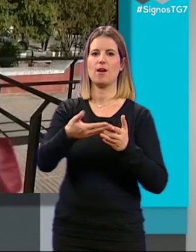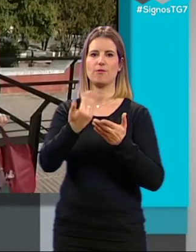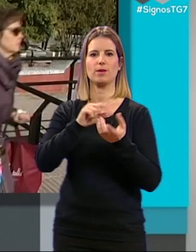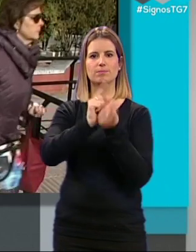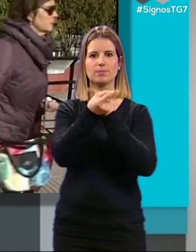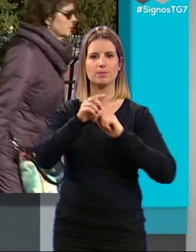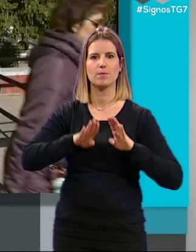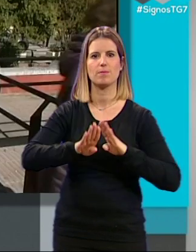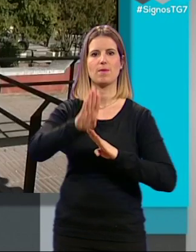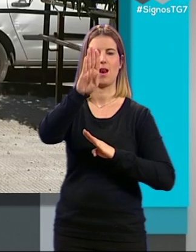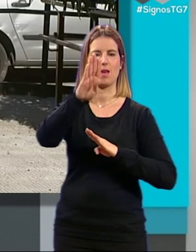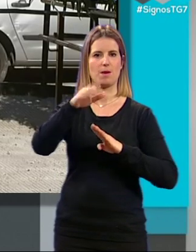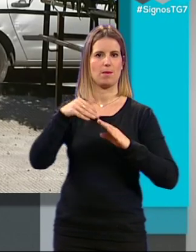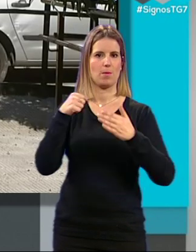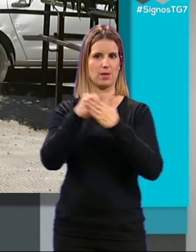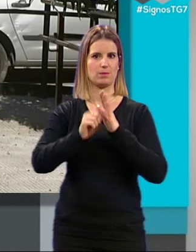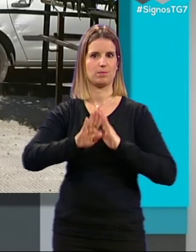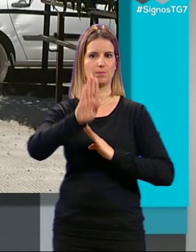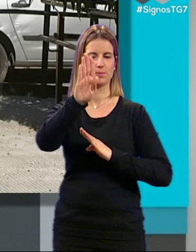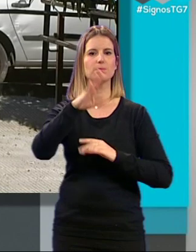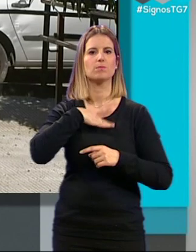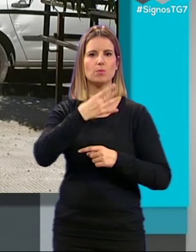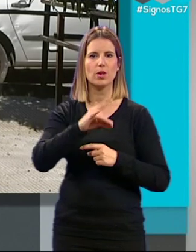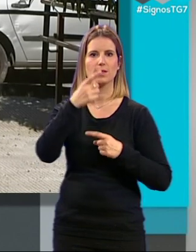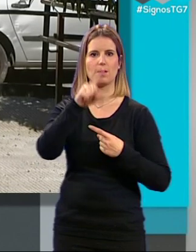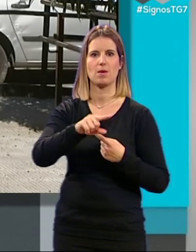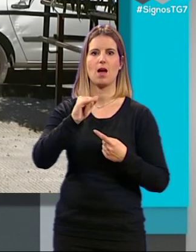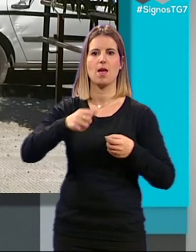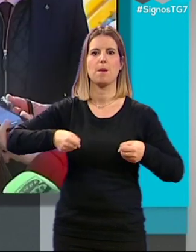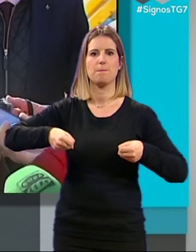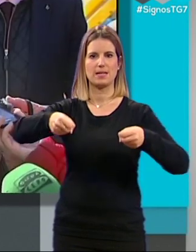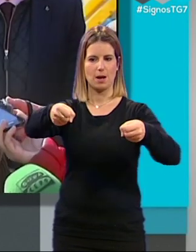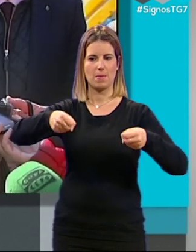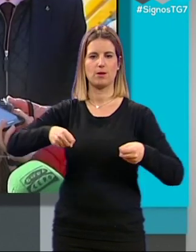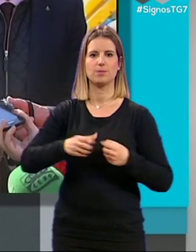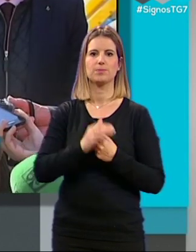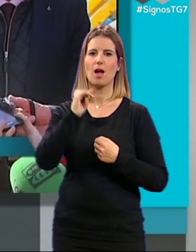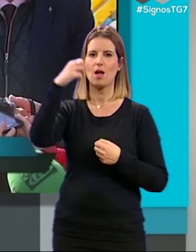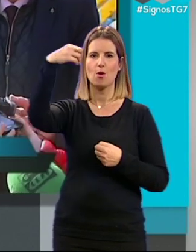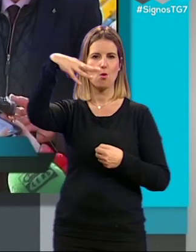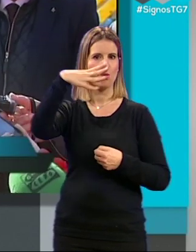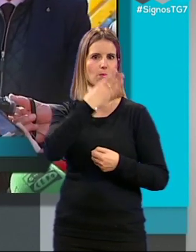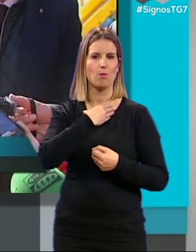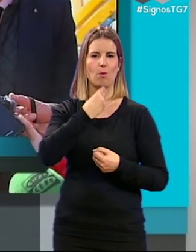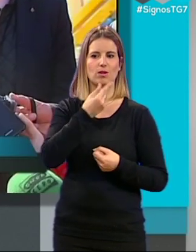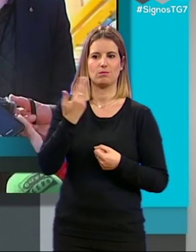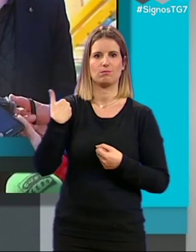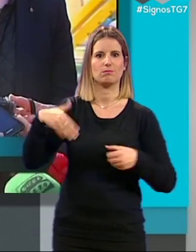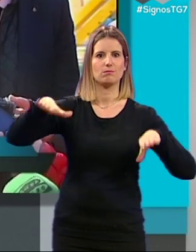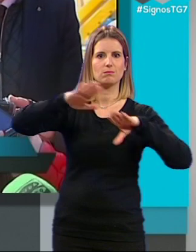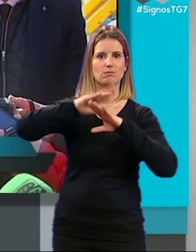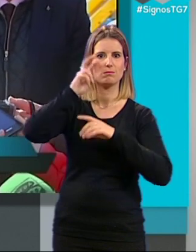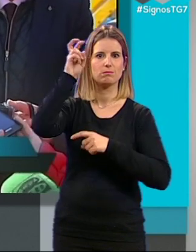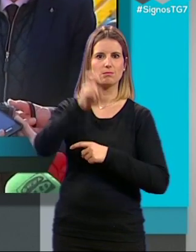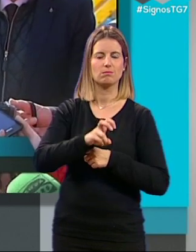las rampas a las pendientes máximas permitidas. Además, se han instalado pasamanos. Aquí se ha quedado una luz preciosa, que la otra noche vine y lo vi,